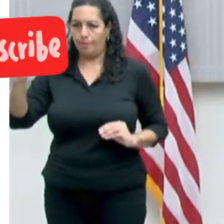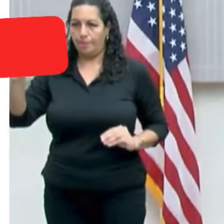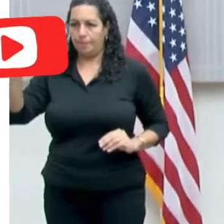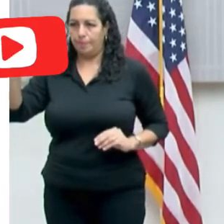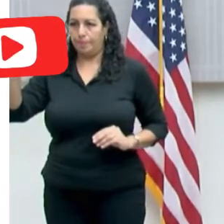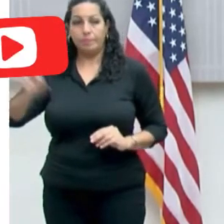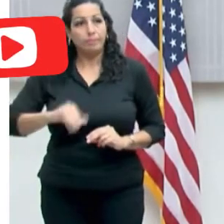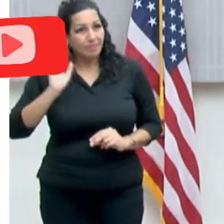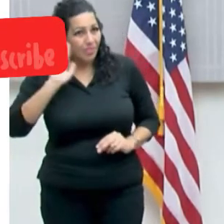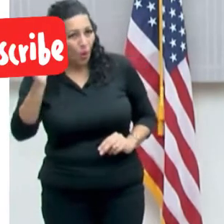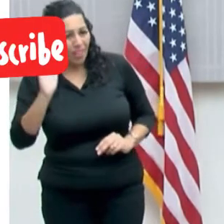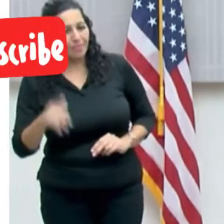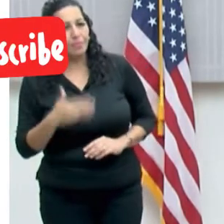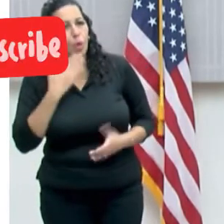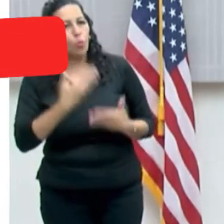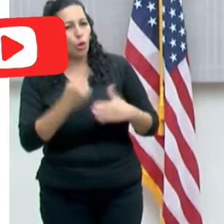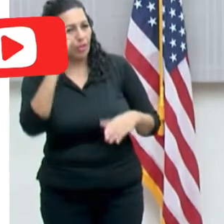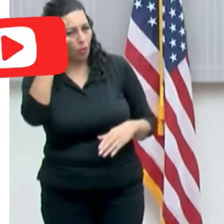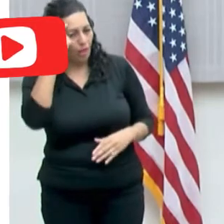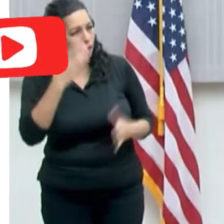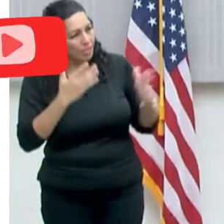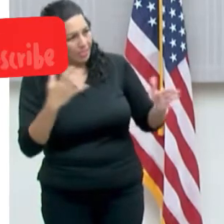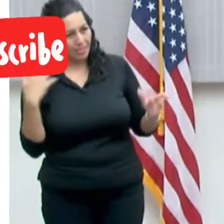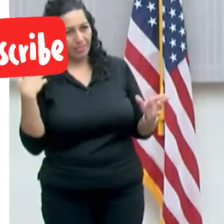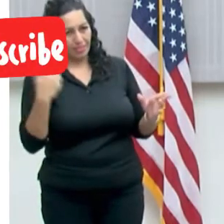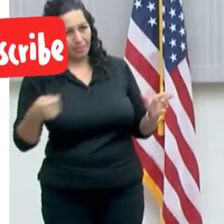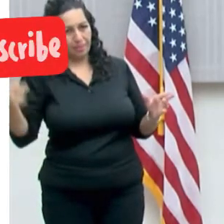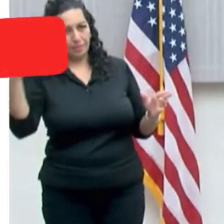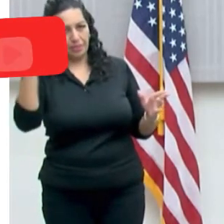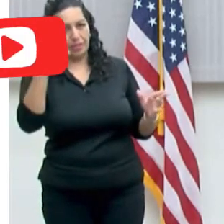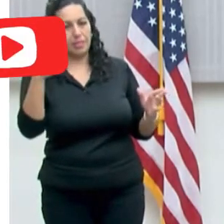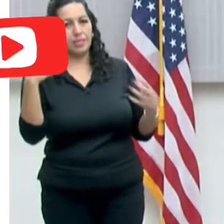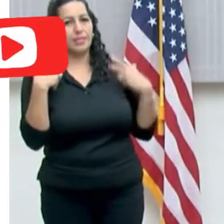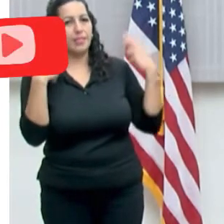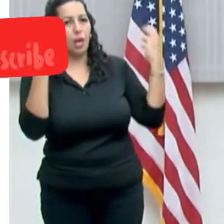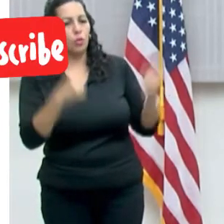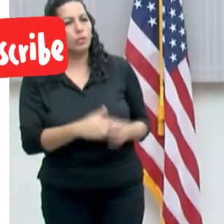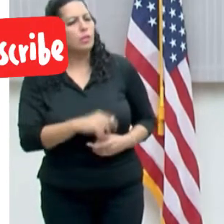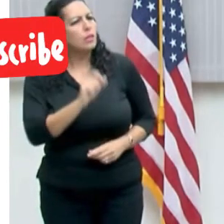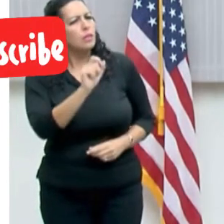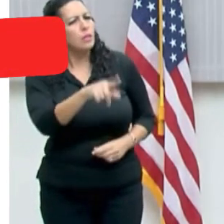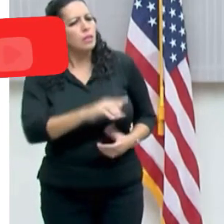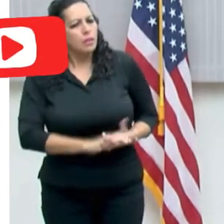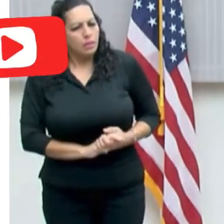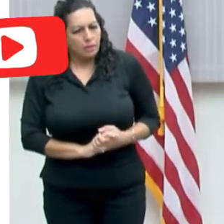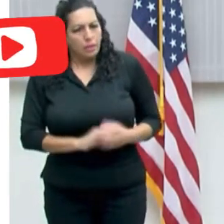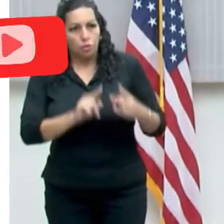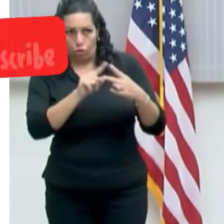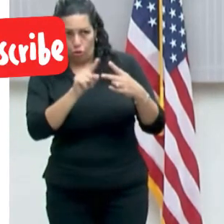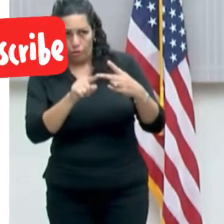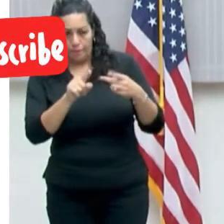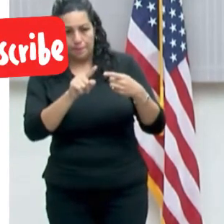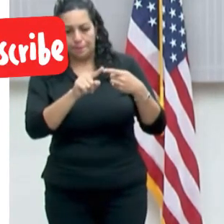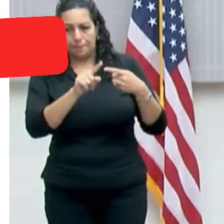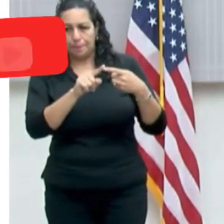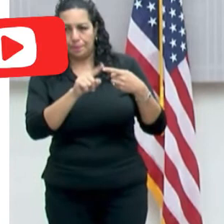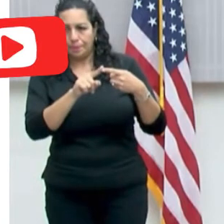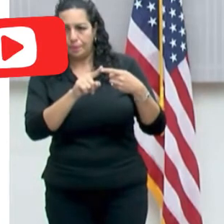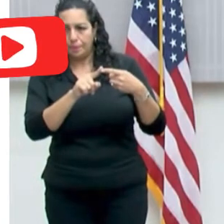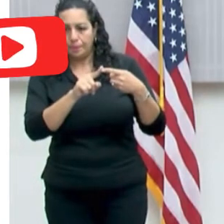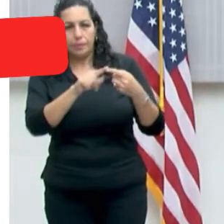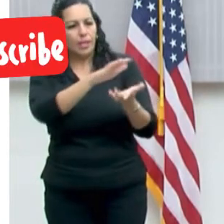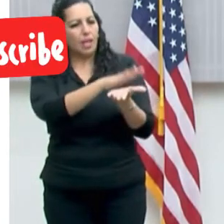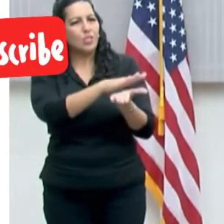Buenos días, gobernador, también secretario de Salud. Quería preguntarle sobre, tengo dos preguntas. La primera sobre las